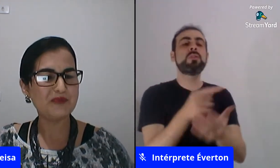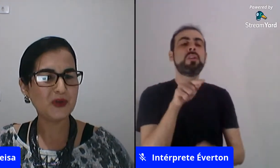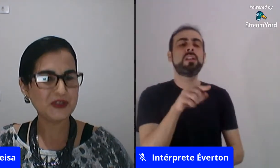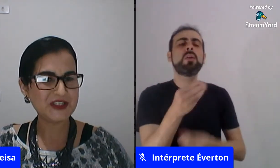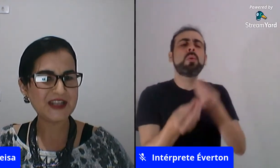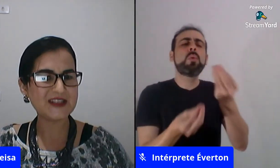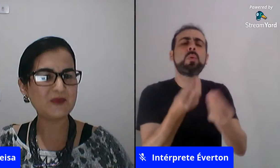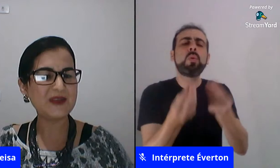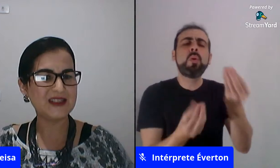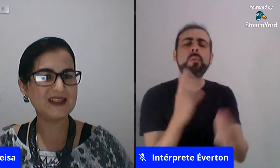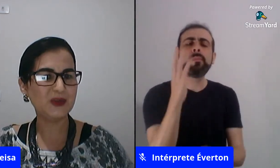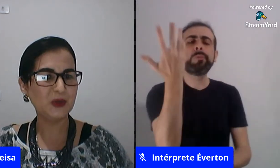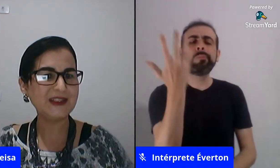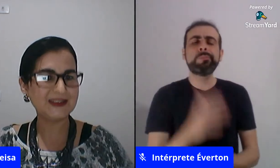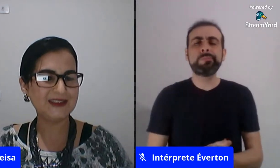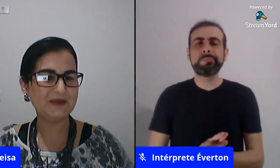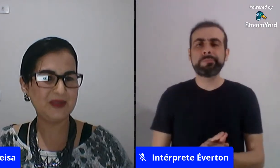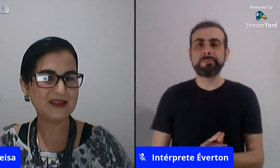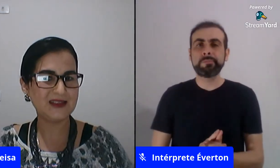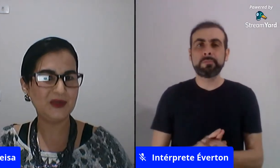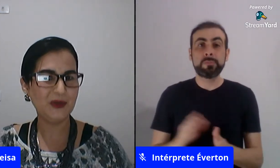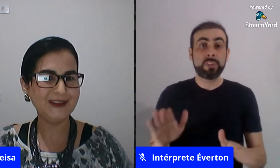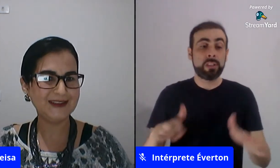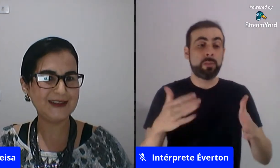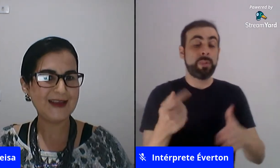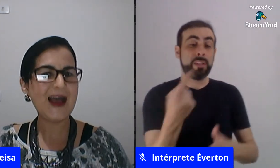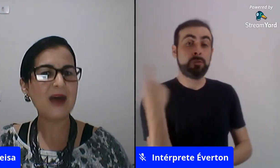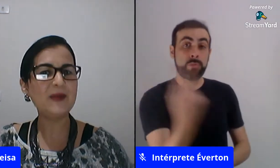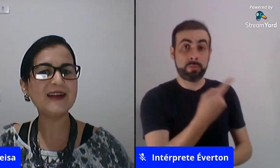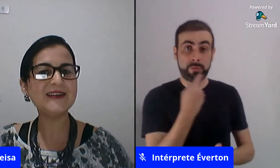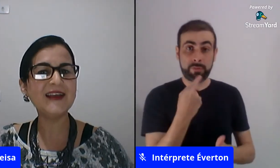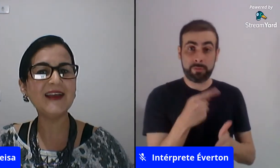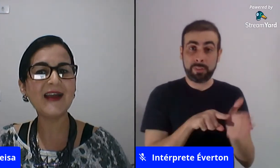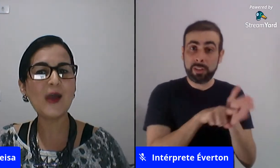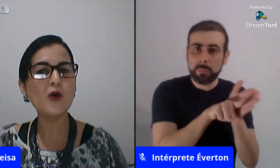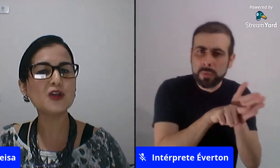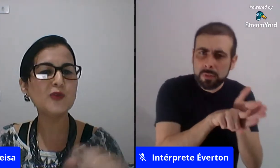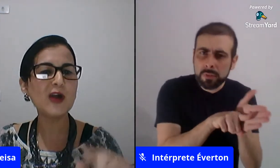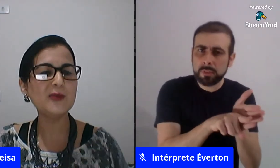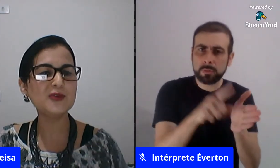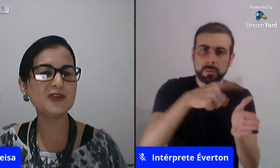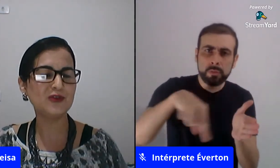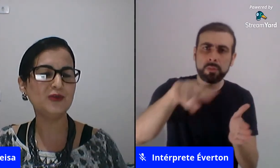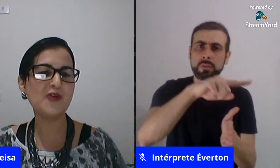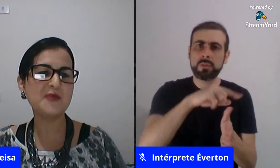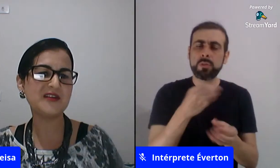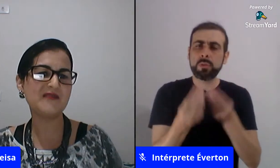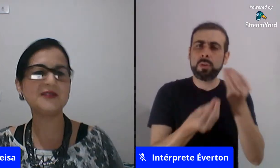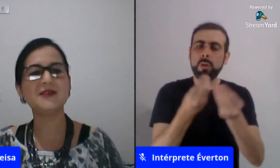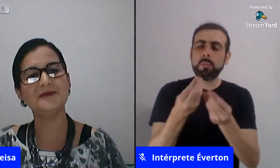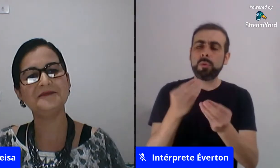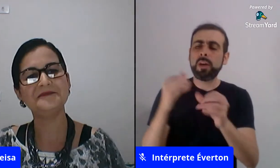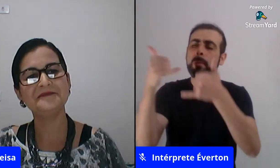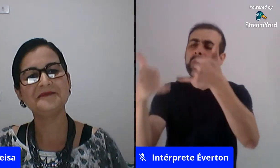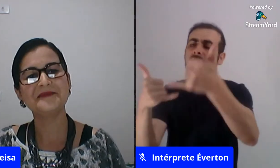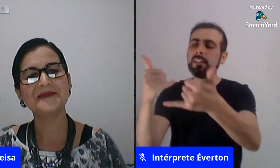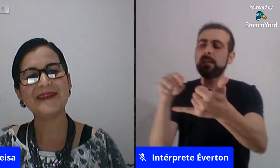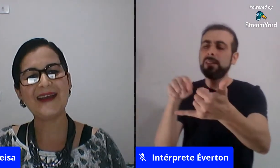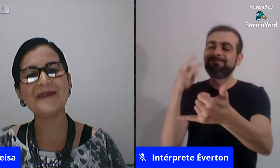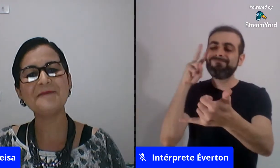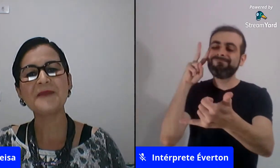enquanto docentes pesquisadoras e pesquisadores a brincadeira é um ótimo campo de estudo e observação